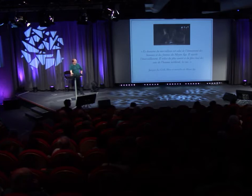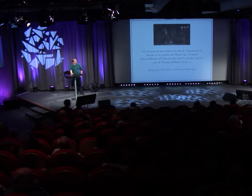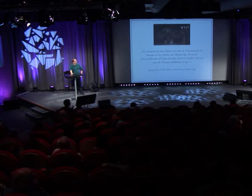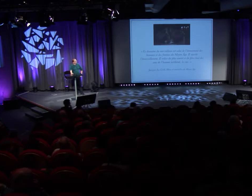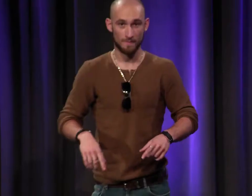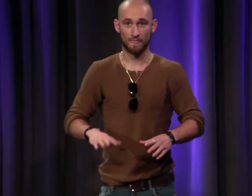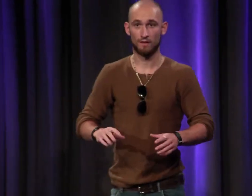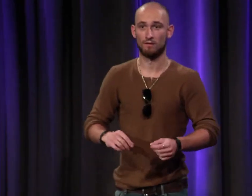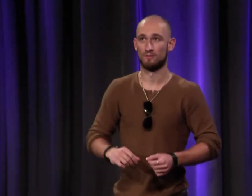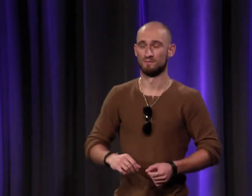tu me mets là ?